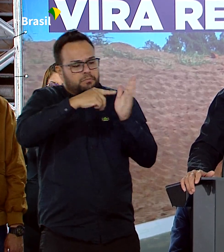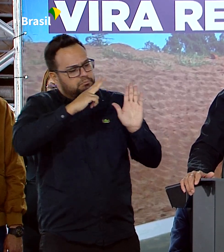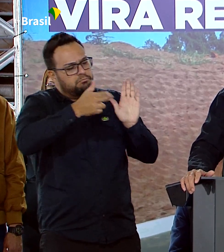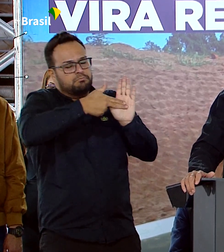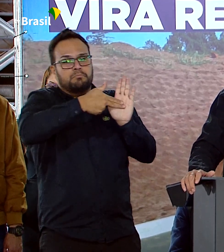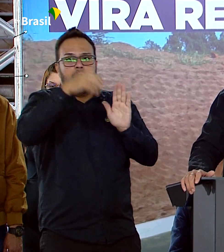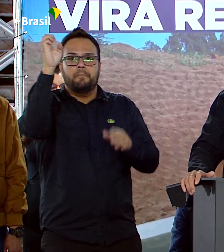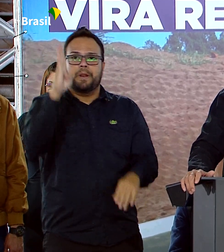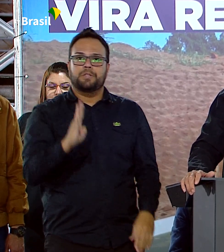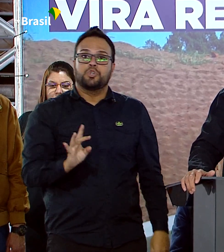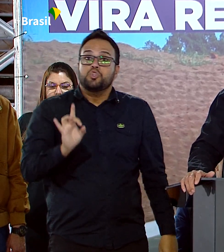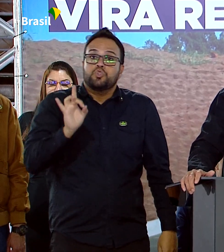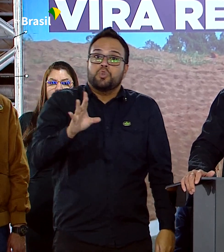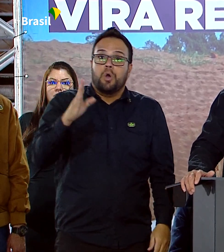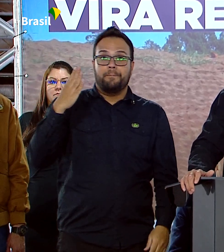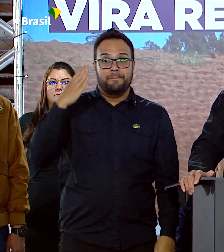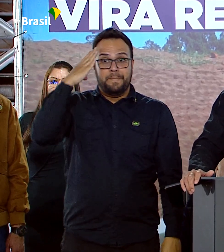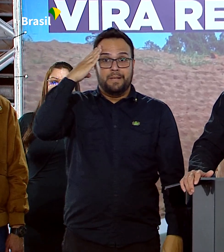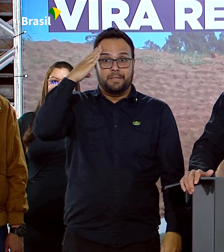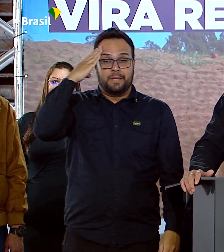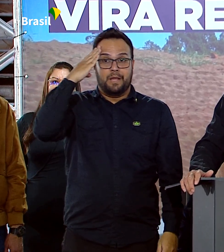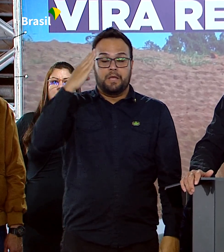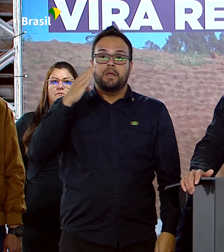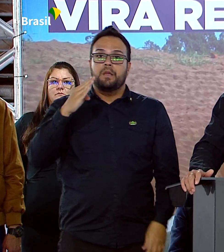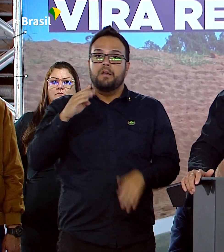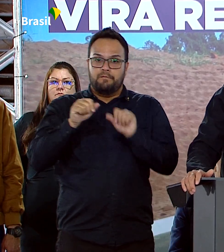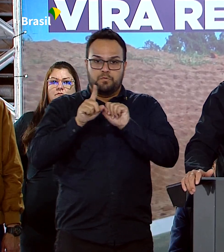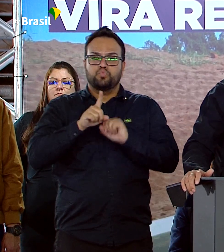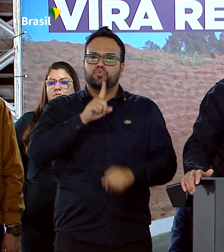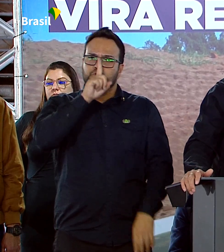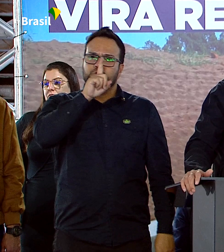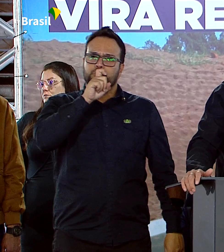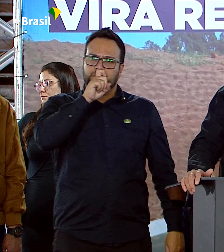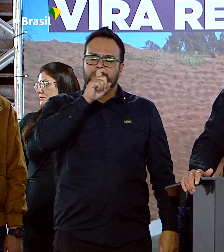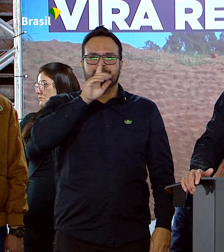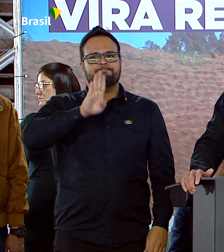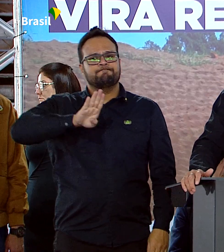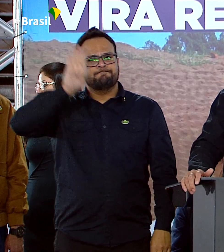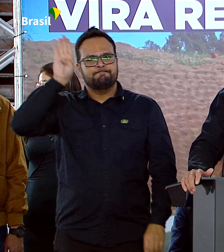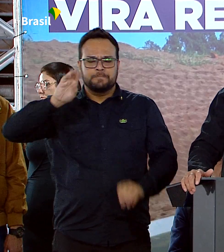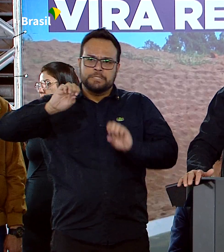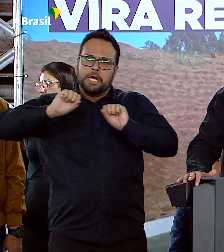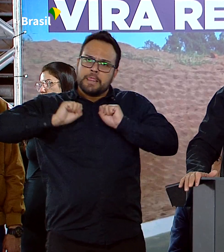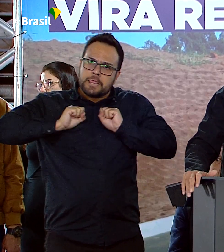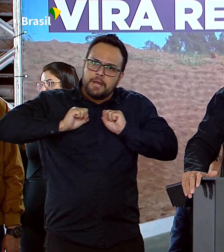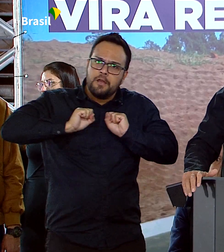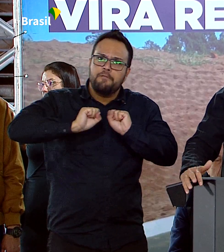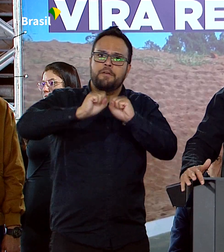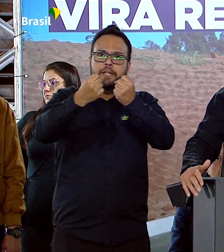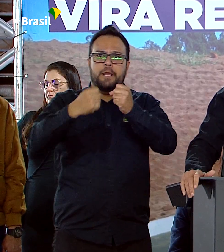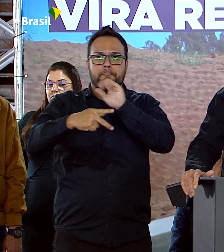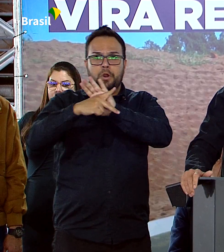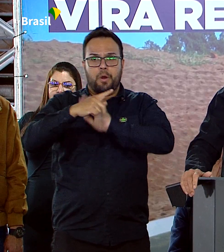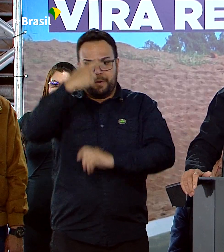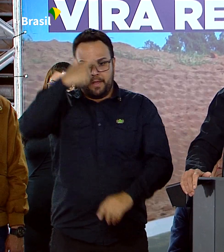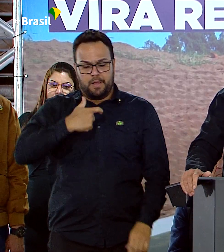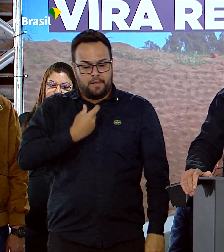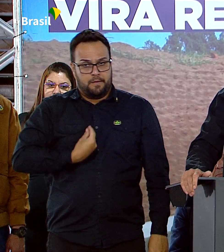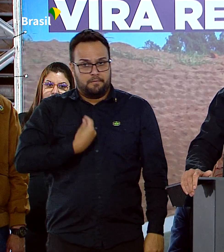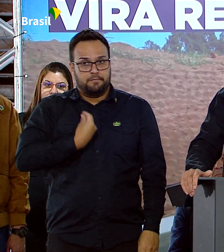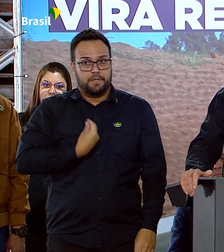Não apenas os militares que fizeram o juramento de defender a pátria com sacrifício da própria vida.